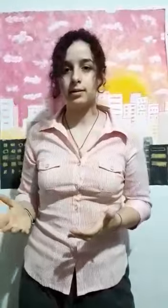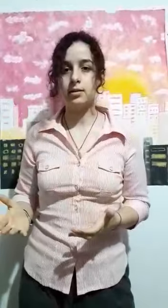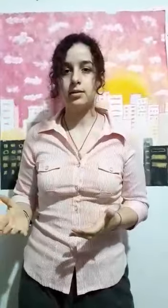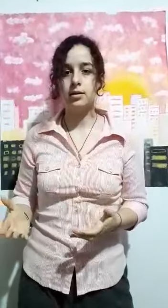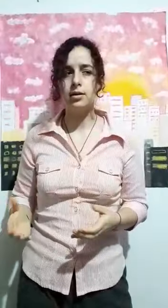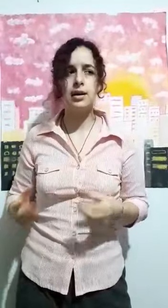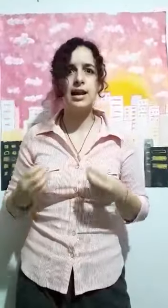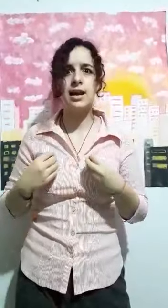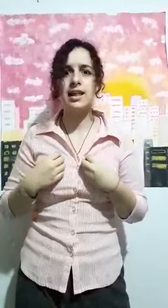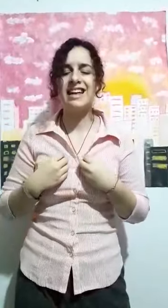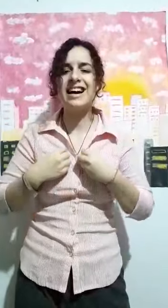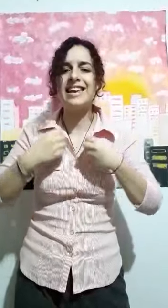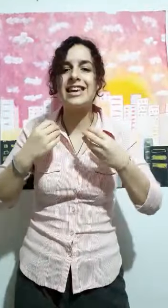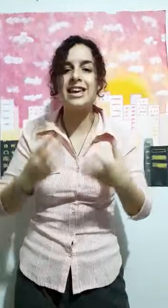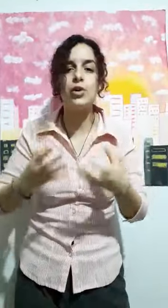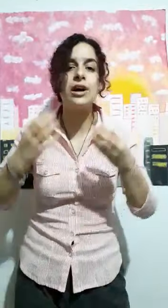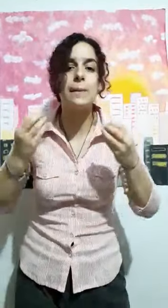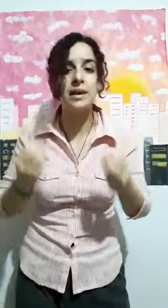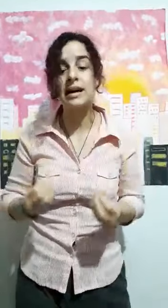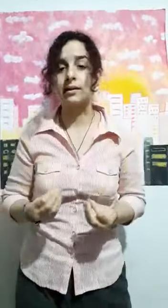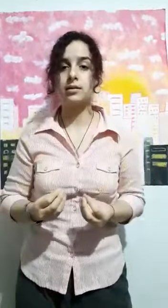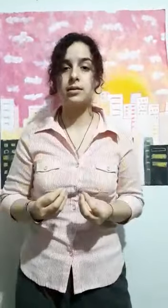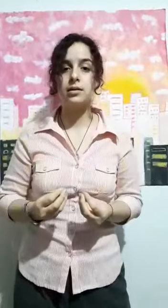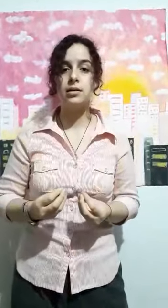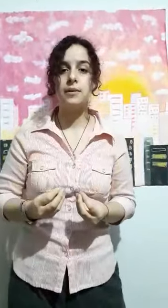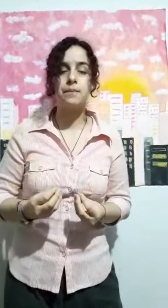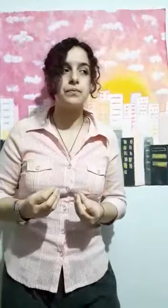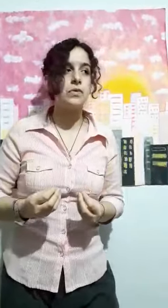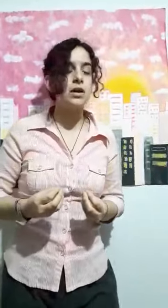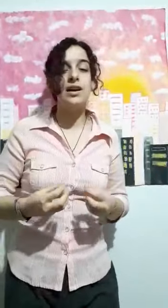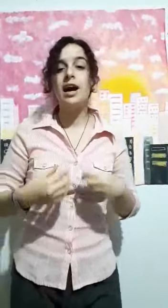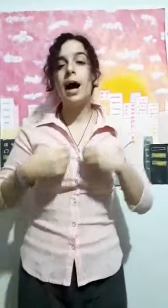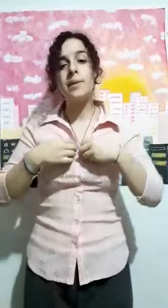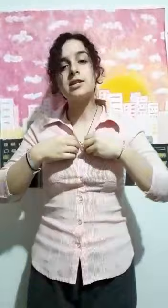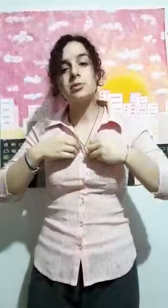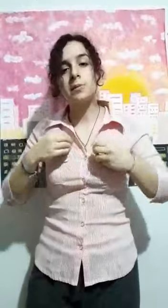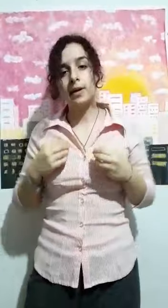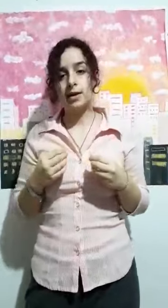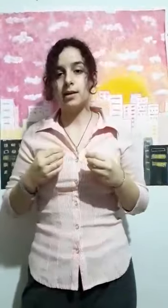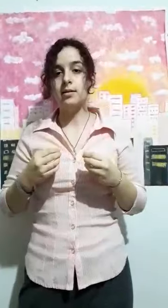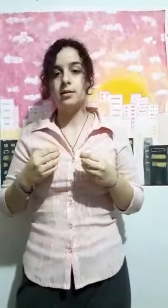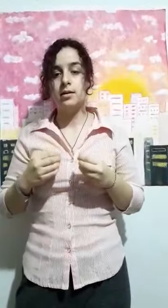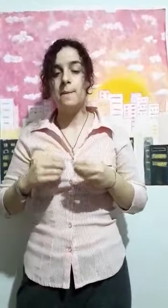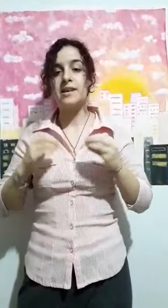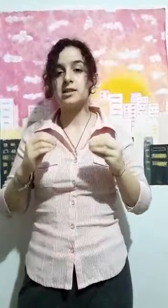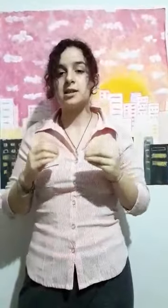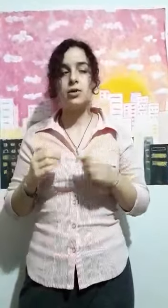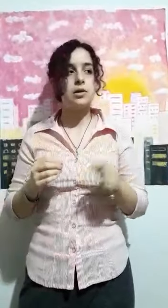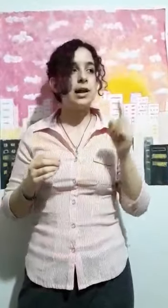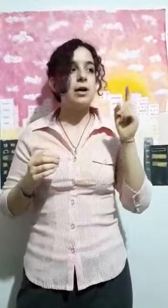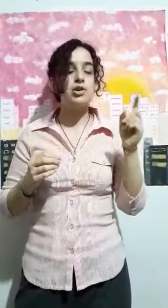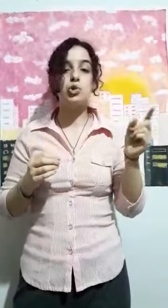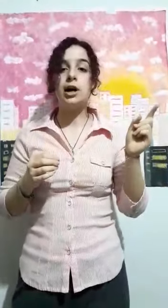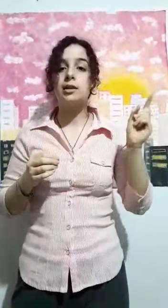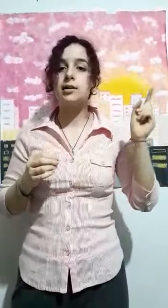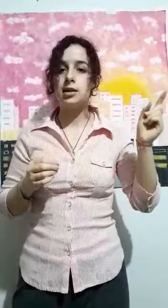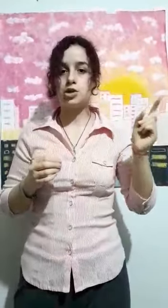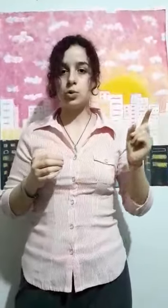y la realidad que quiero cambiar. A mí desde muy pequeña me enseñaron que la basura tenía su